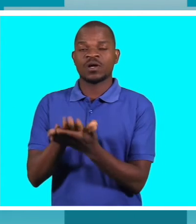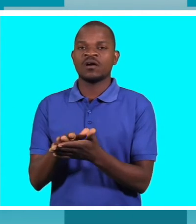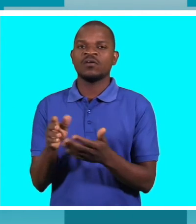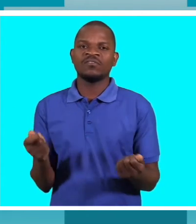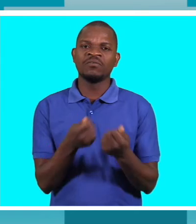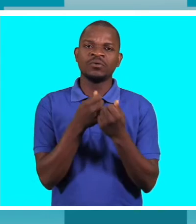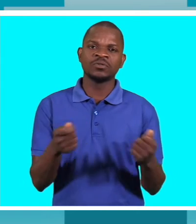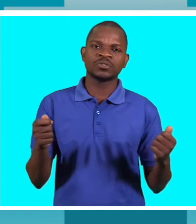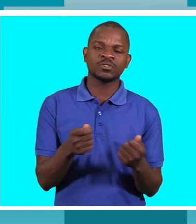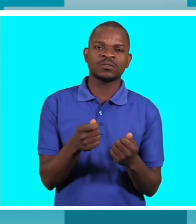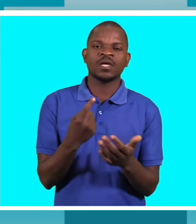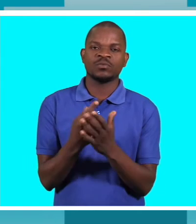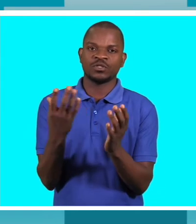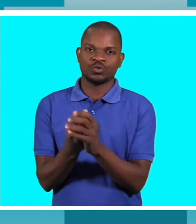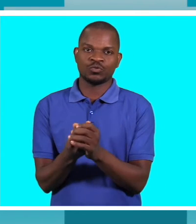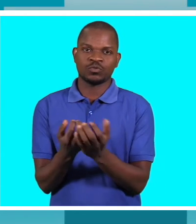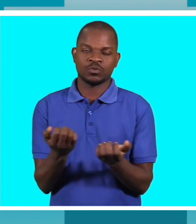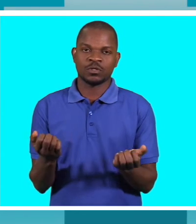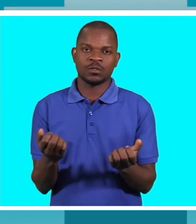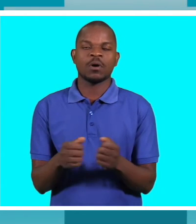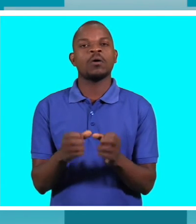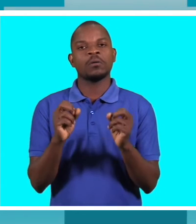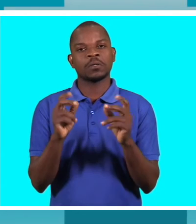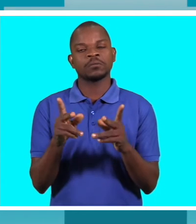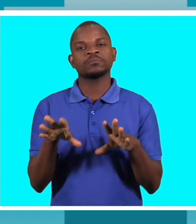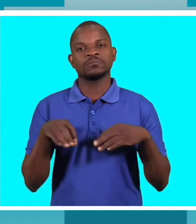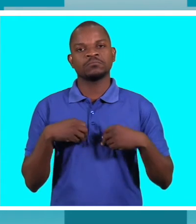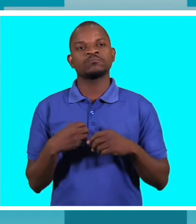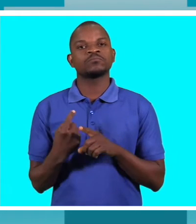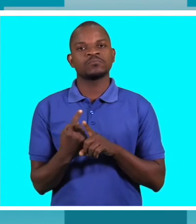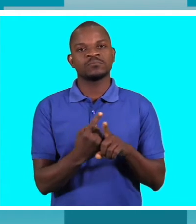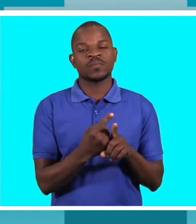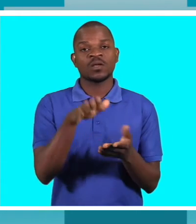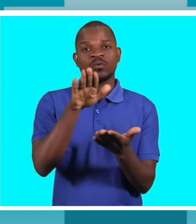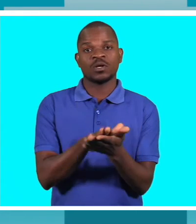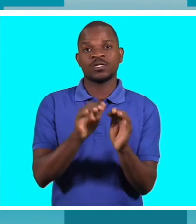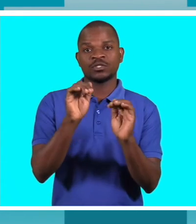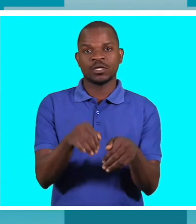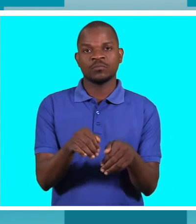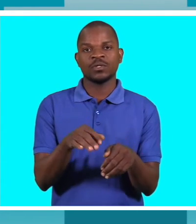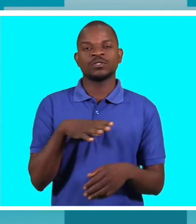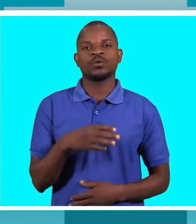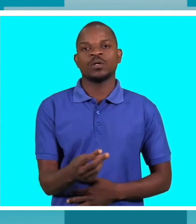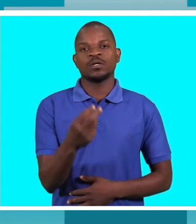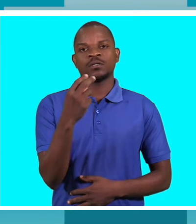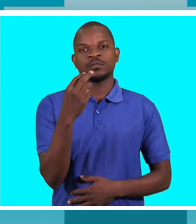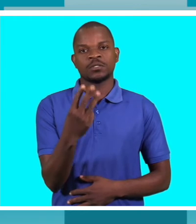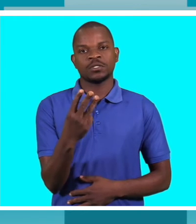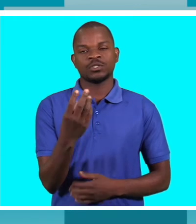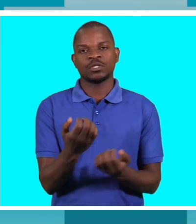familiar vai com teu filho aí chega no chapa se estão três crianças com aquela já tem que pagar uns 200